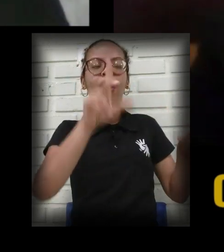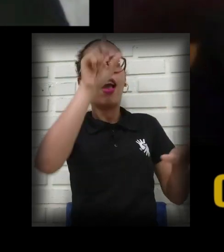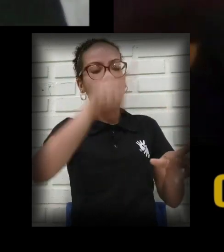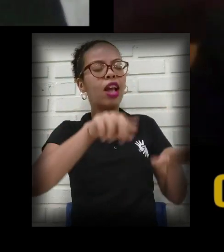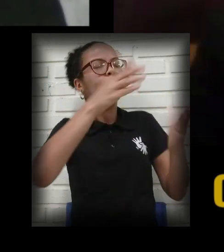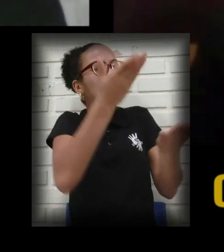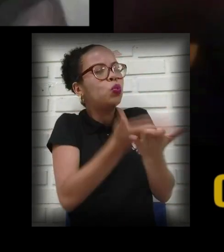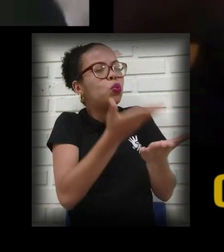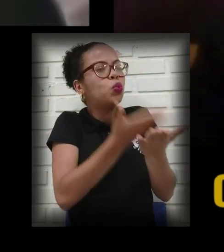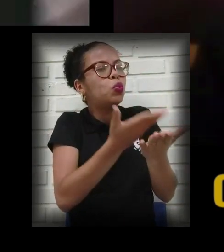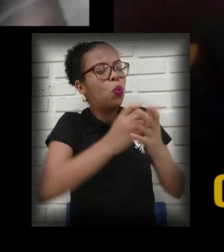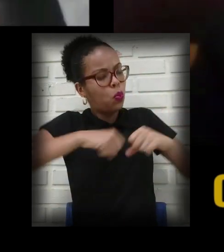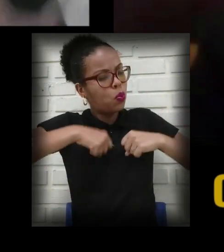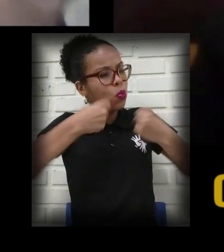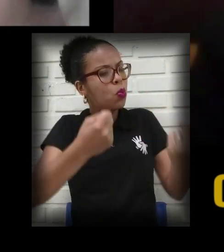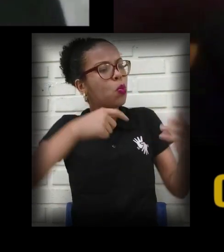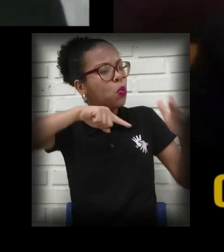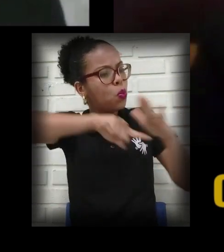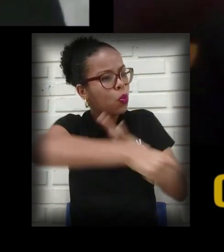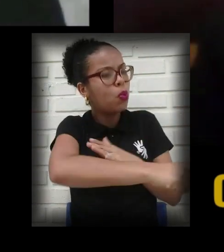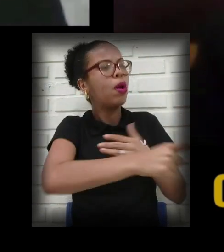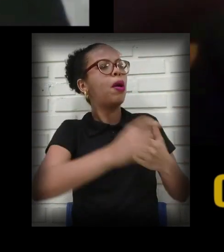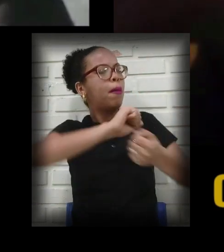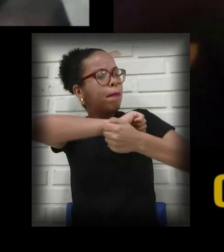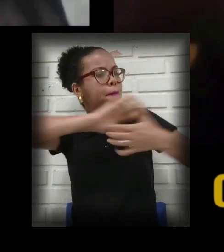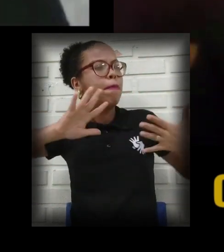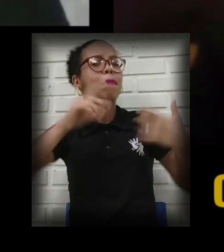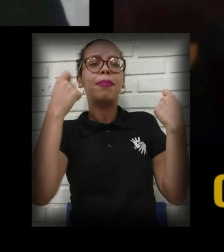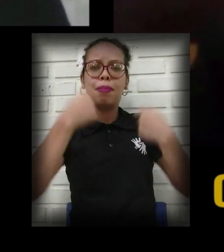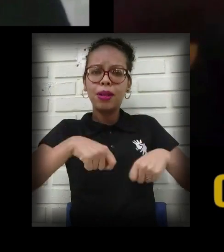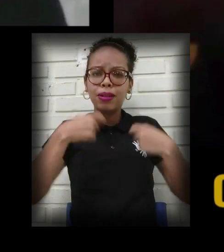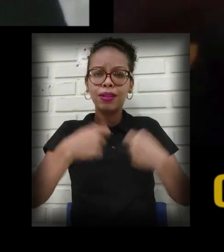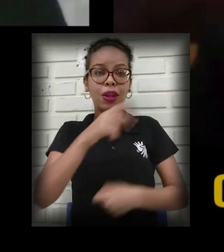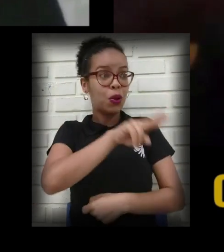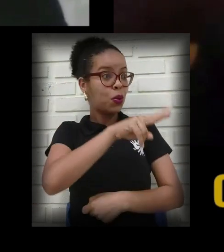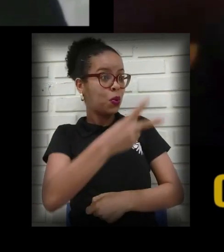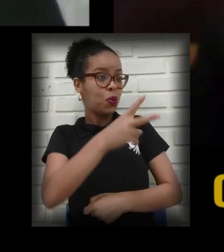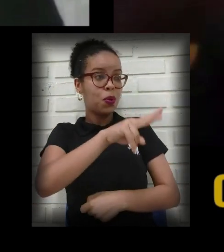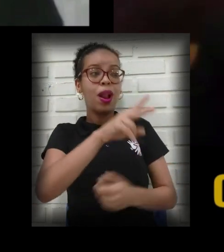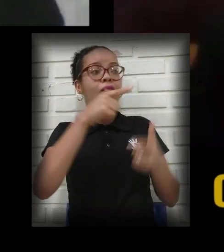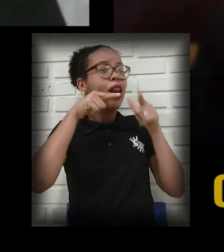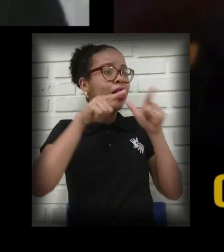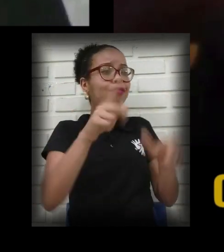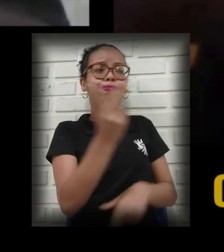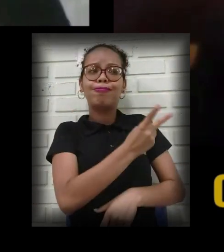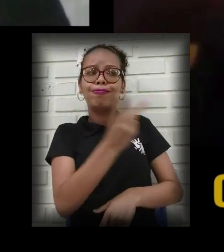dedicação, você tem que ter uma fluência muito boa nas duas línguas. É bem